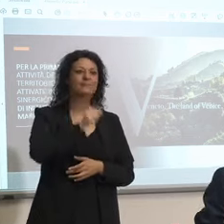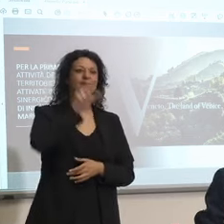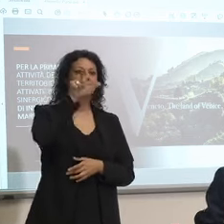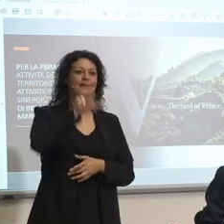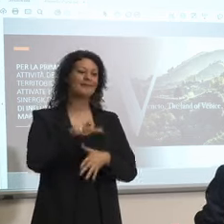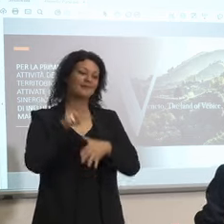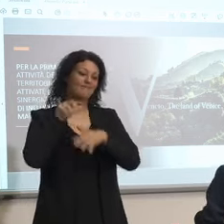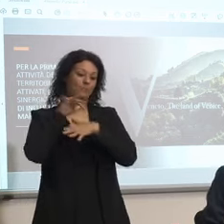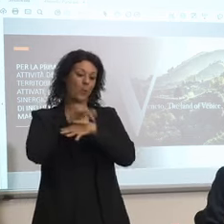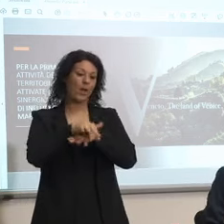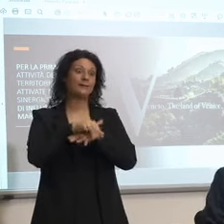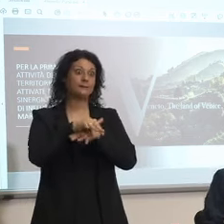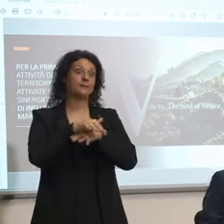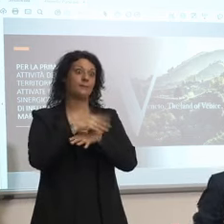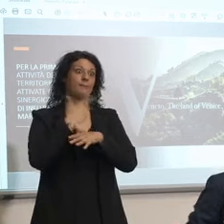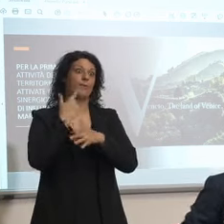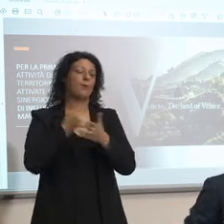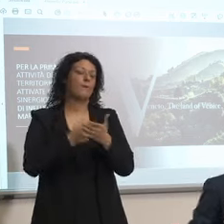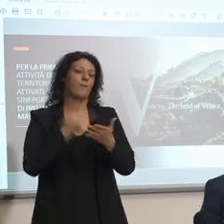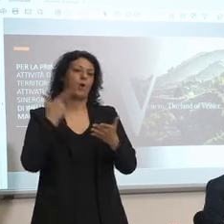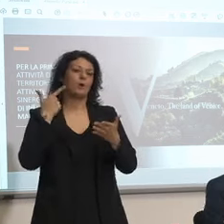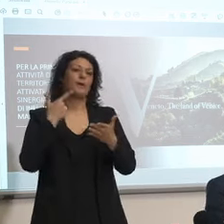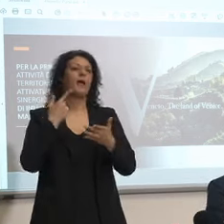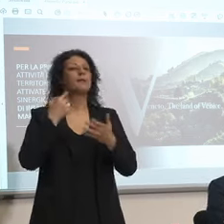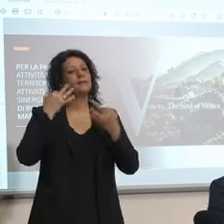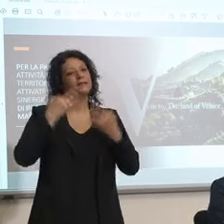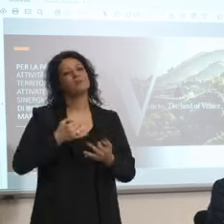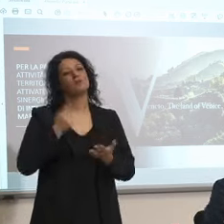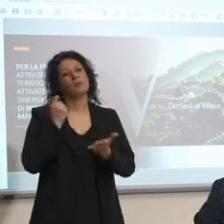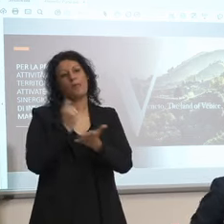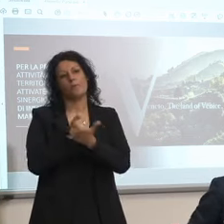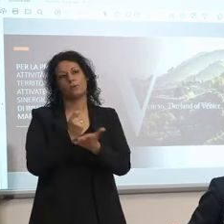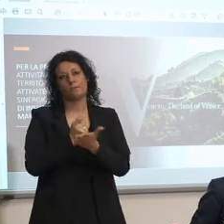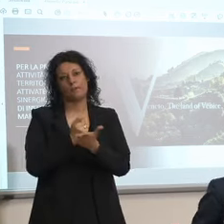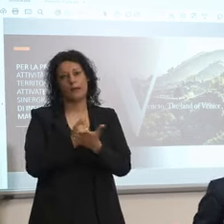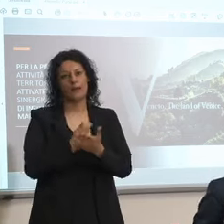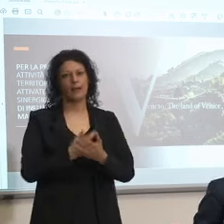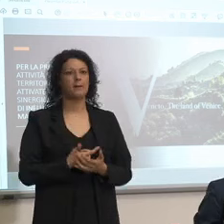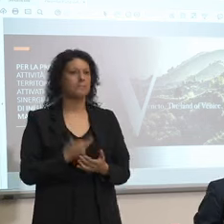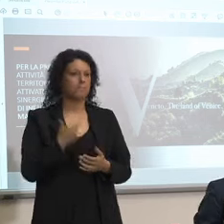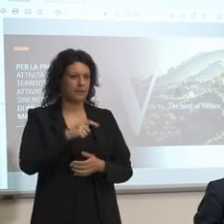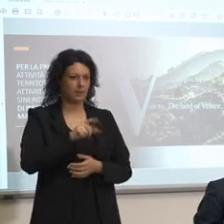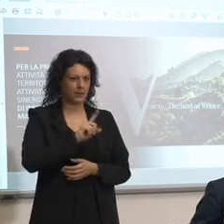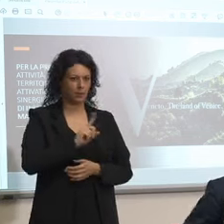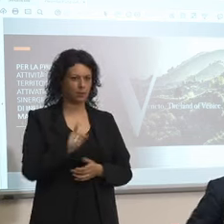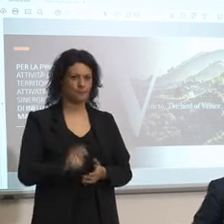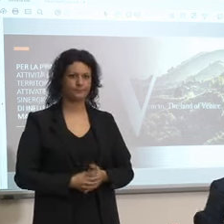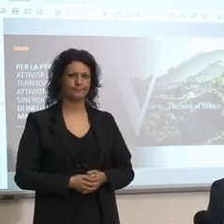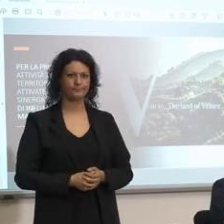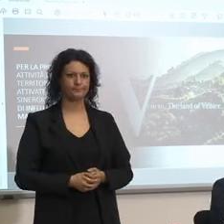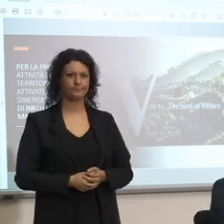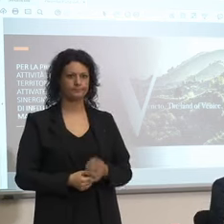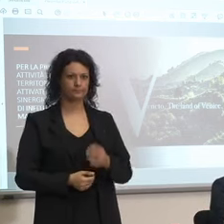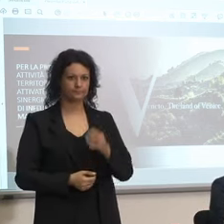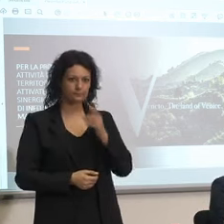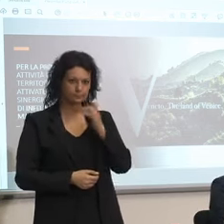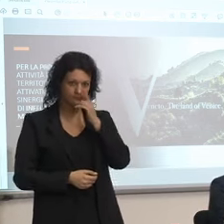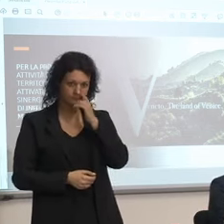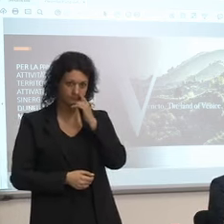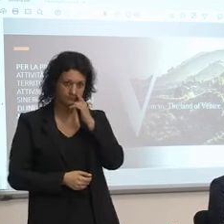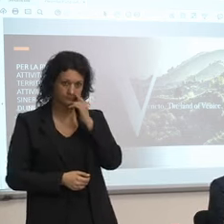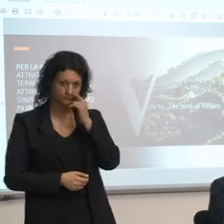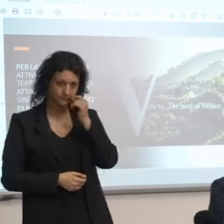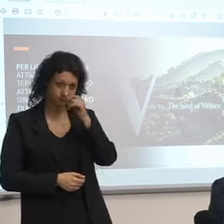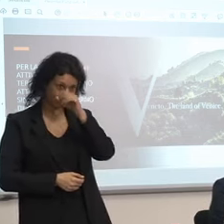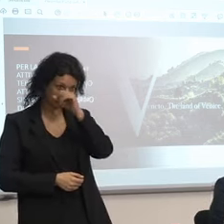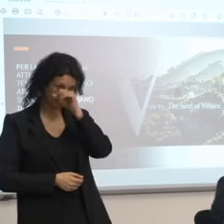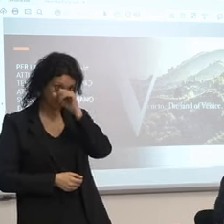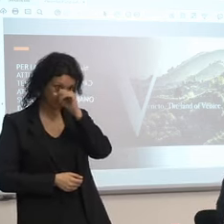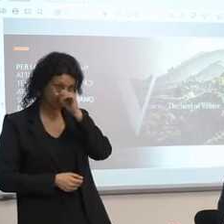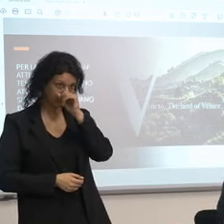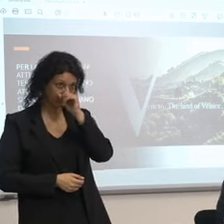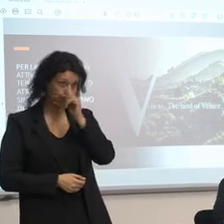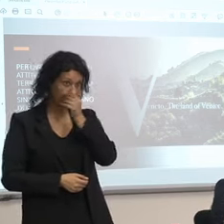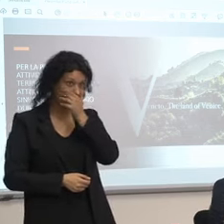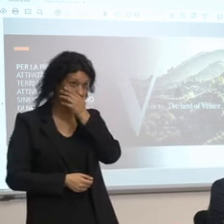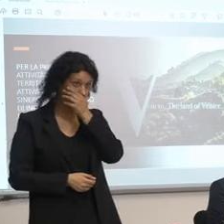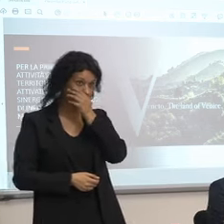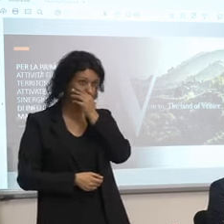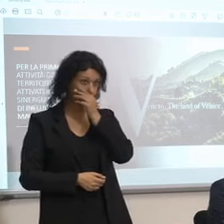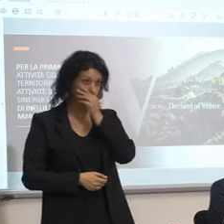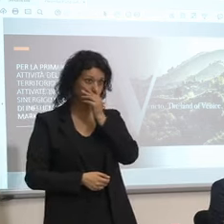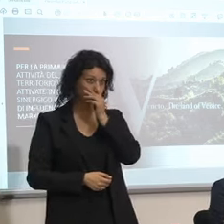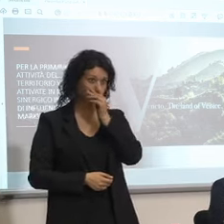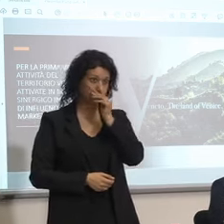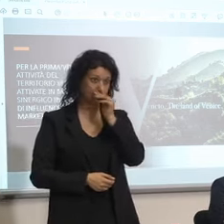pagarli perché no grazie assessore grazie Bazzar Parisi Buone Assone buongiorno